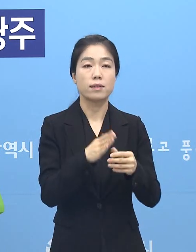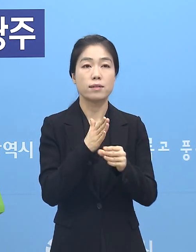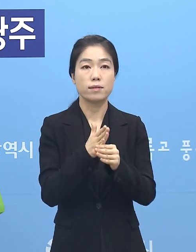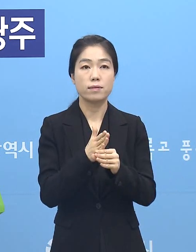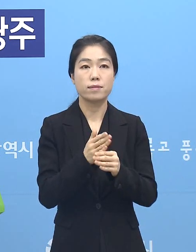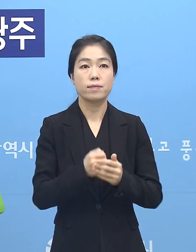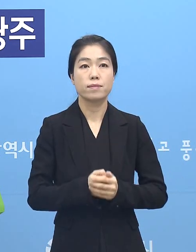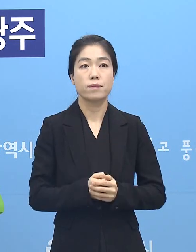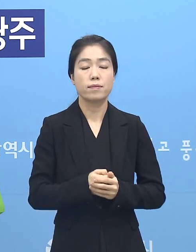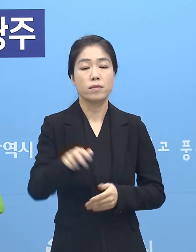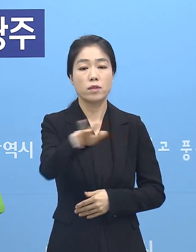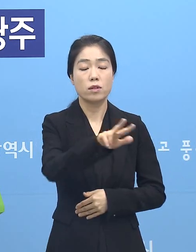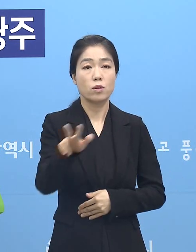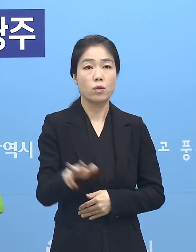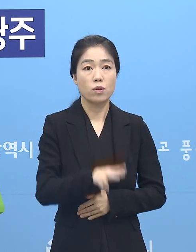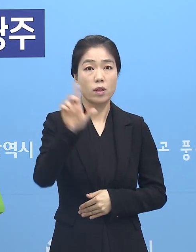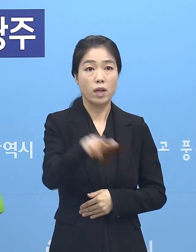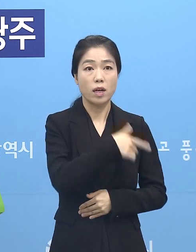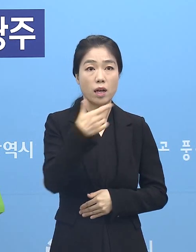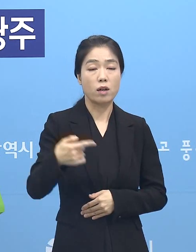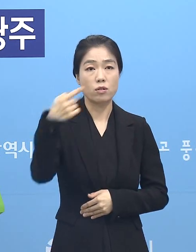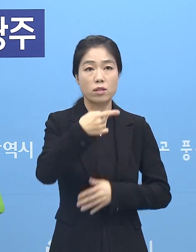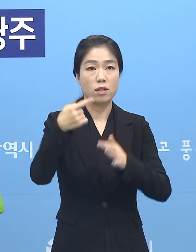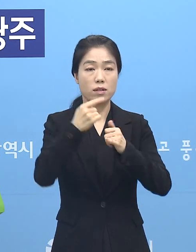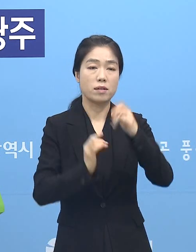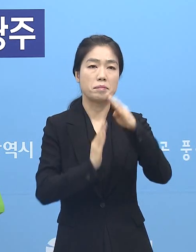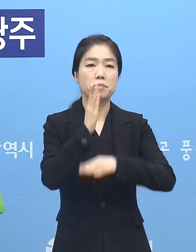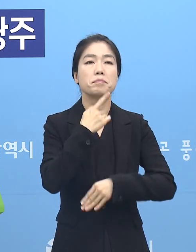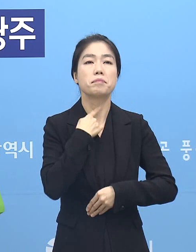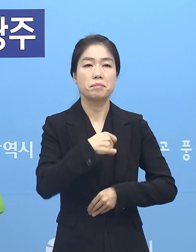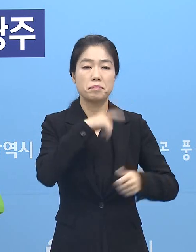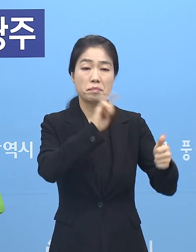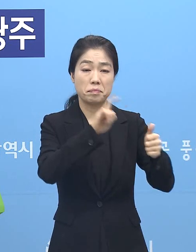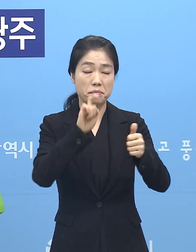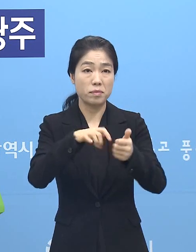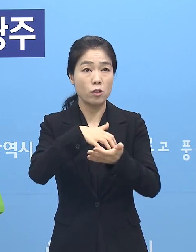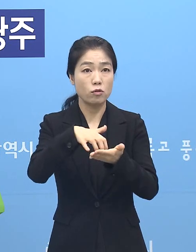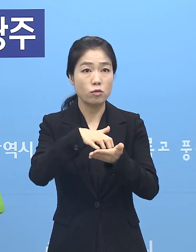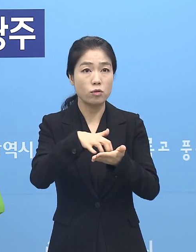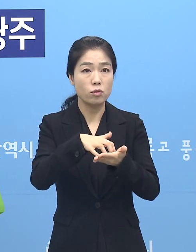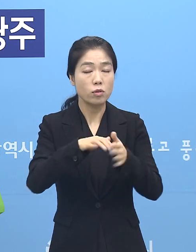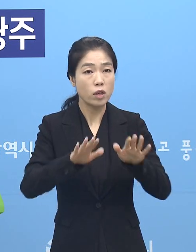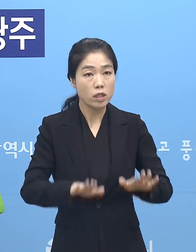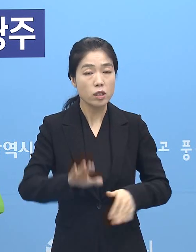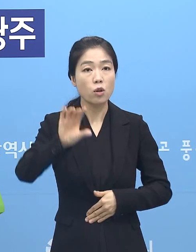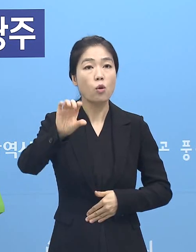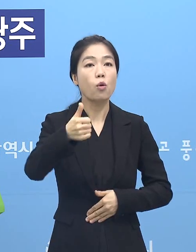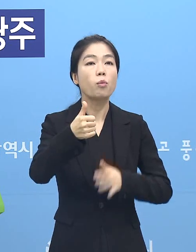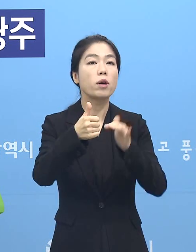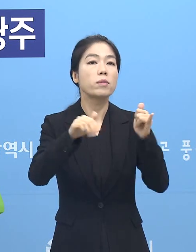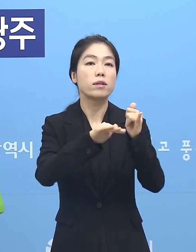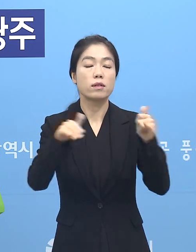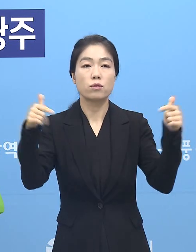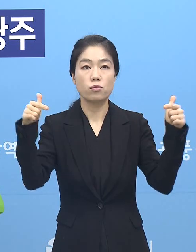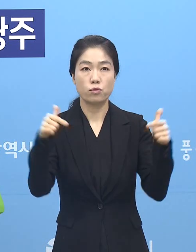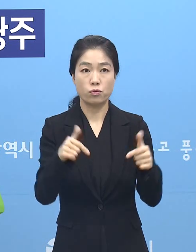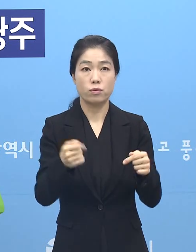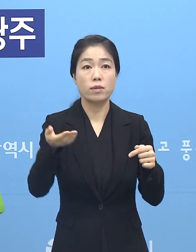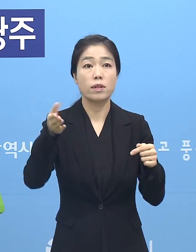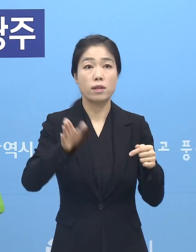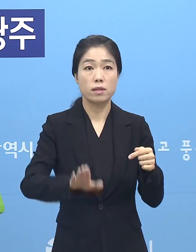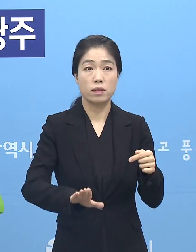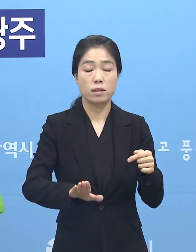전국적으로는 하루 1천명을 넘어섰던 확진자가 500명대로 감소하고 있지만